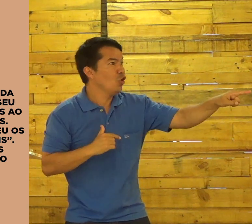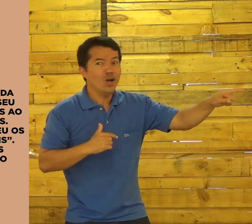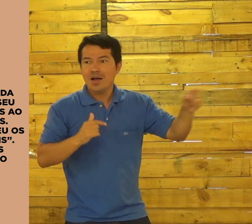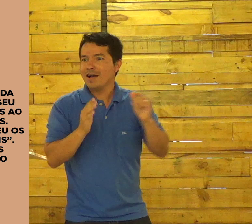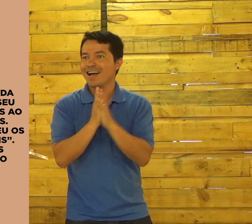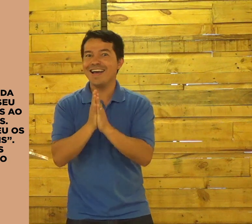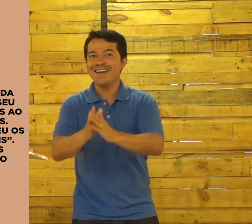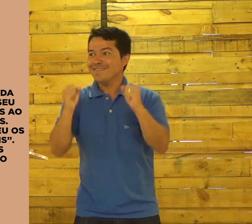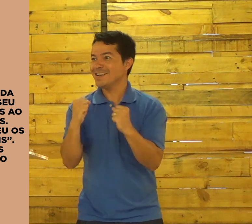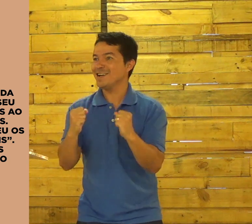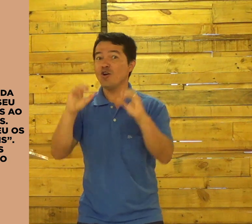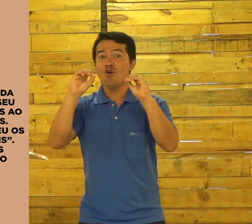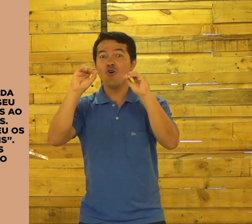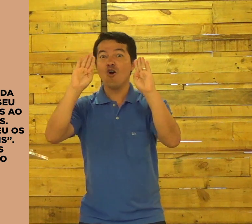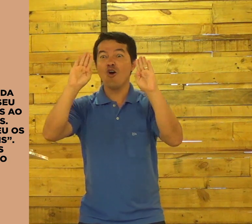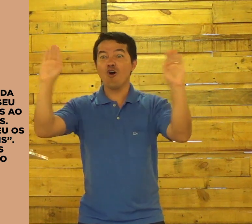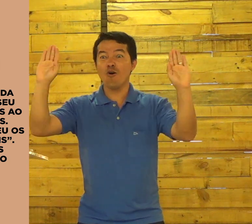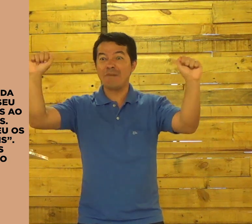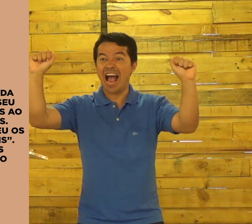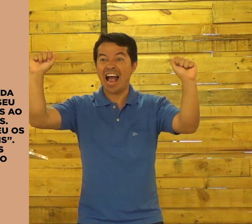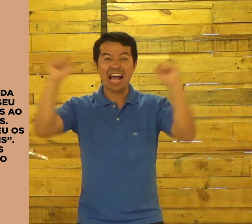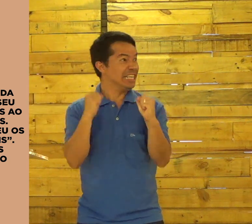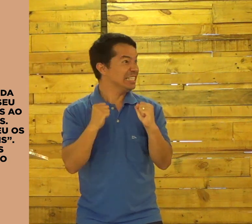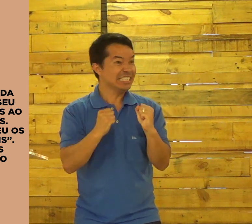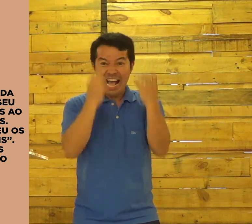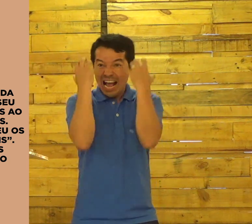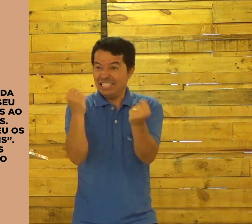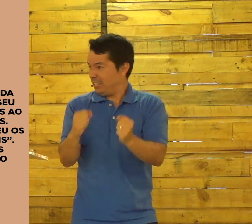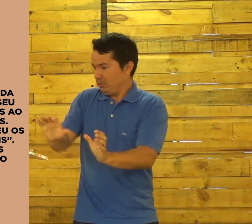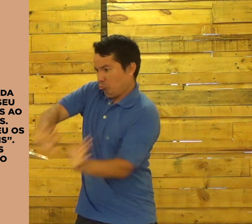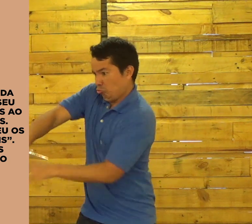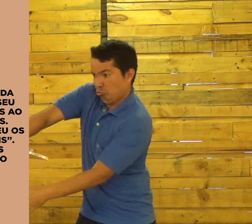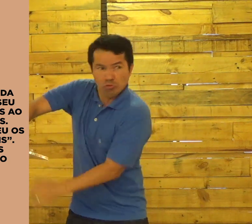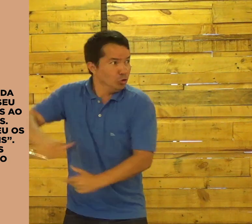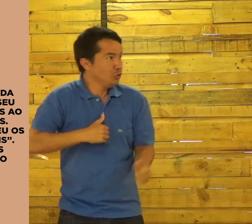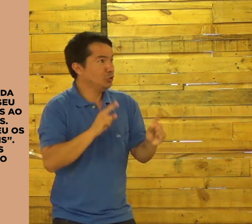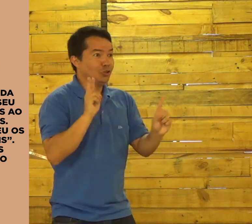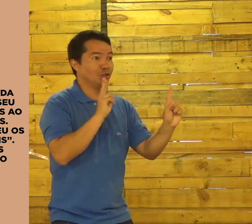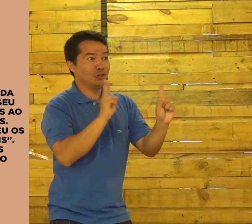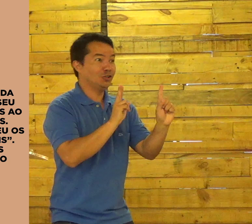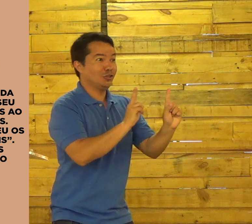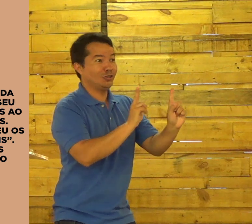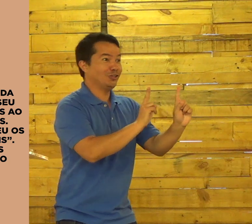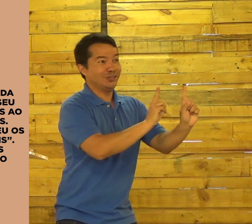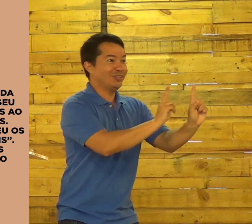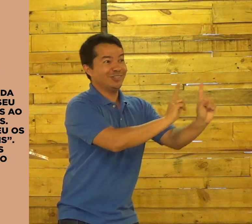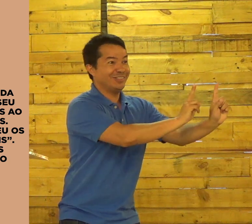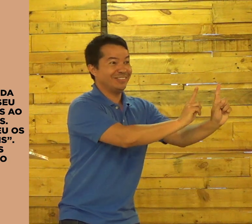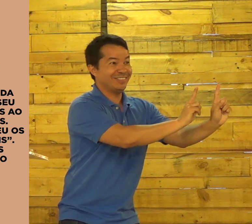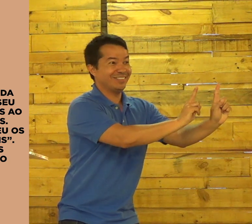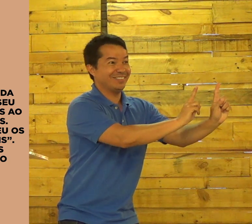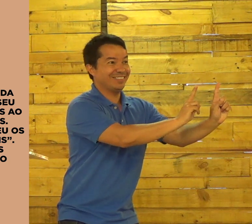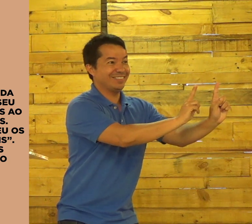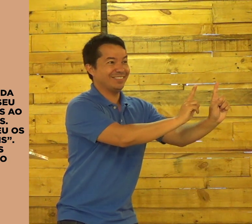quer saboso. Não é o mundo lá. Que eu assim consigo. Vou deixar a minha rede. Vamos segui-lo.